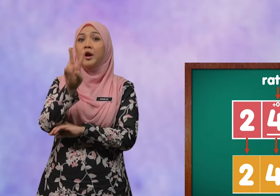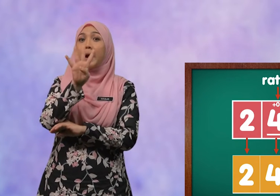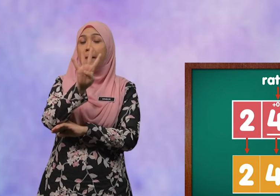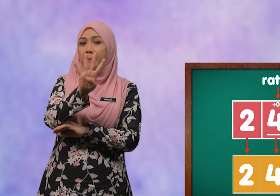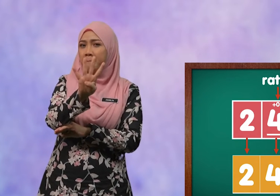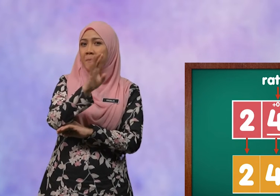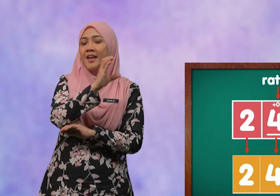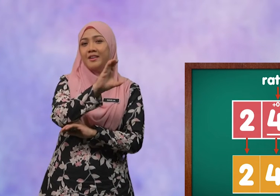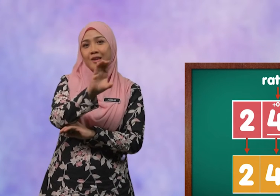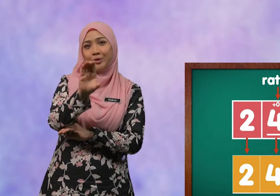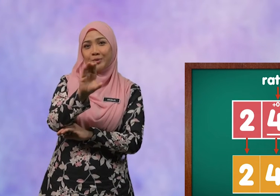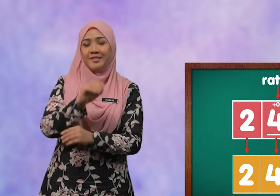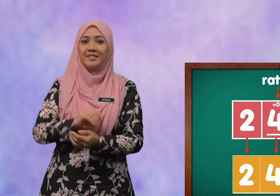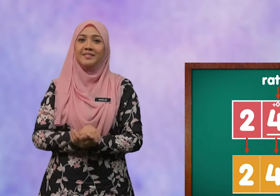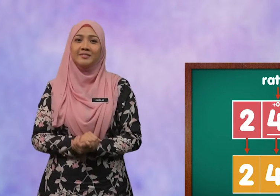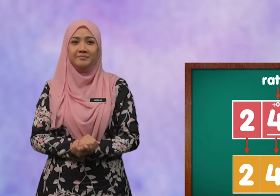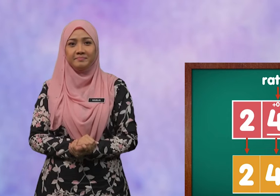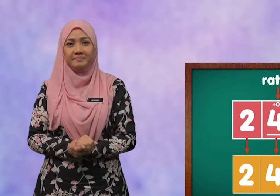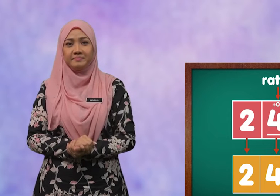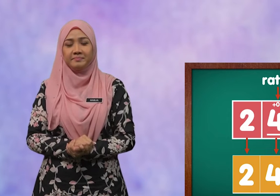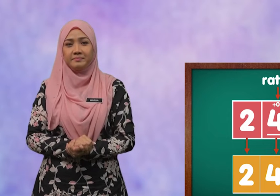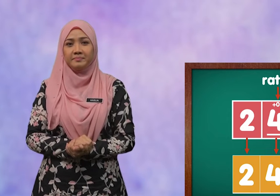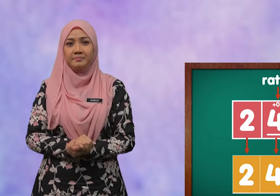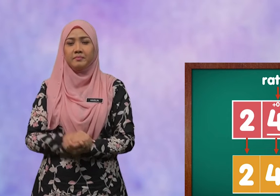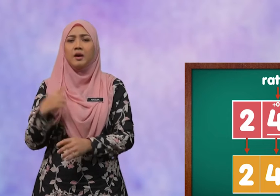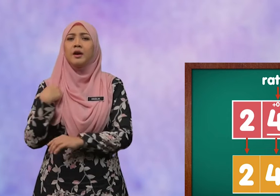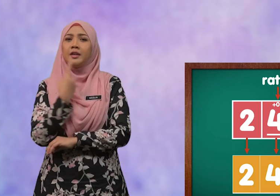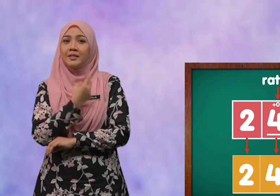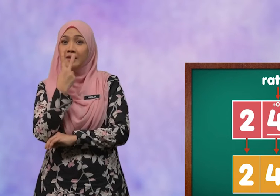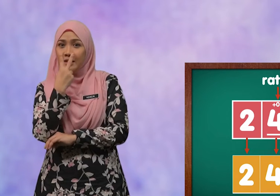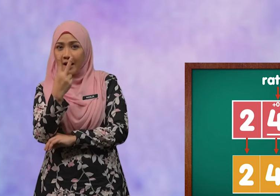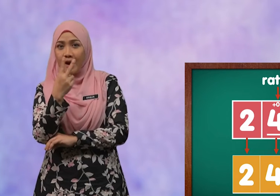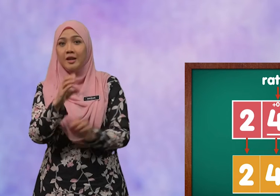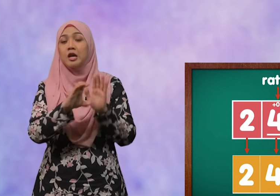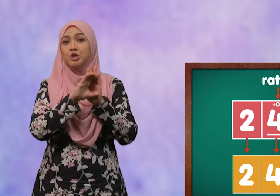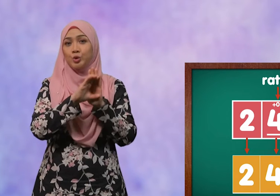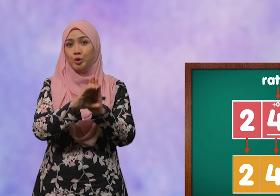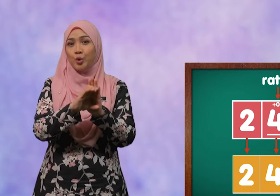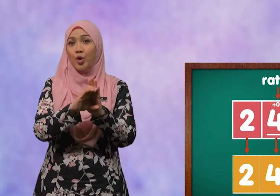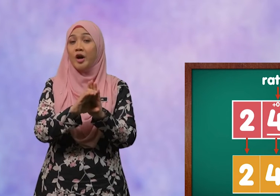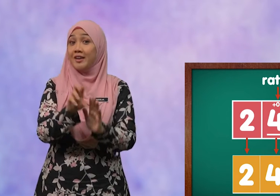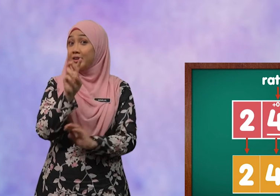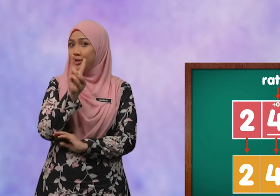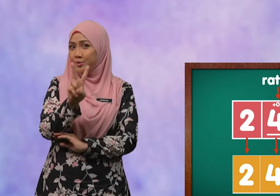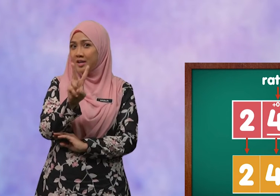empat ratus. Kita lihat contoh yang kedua.